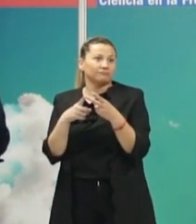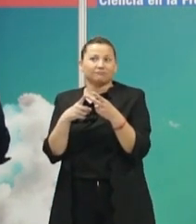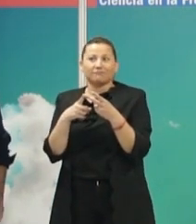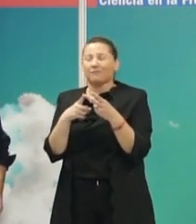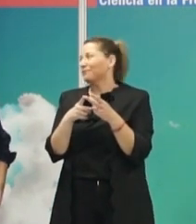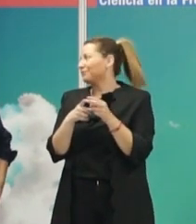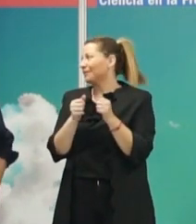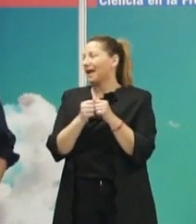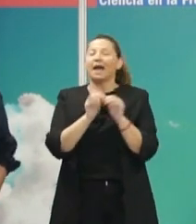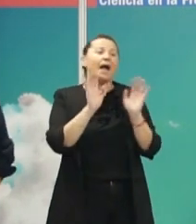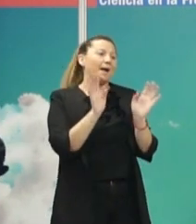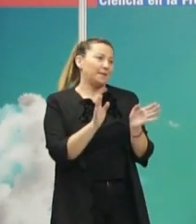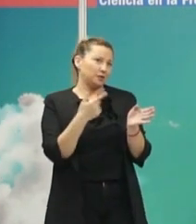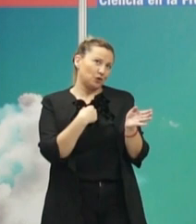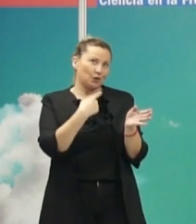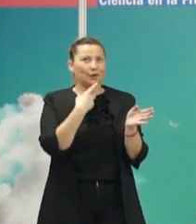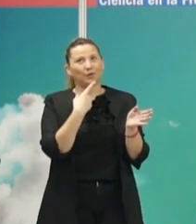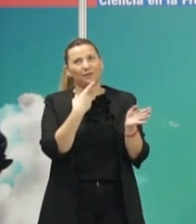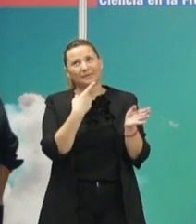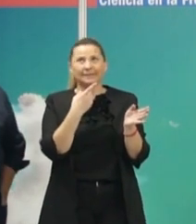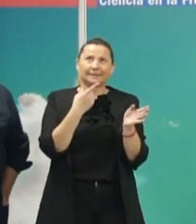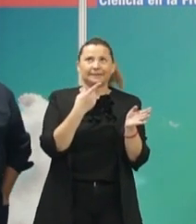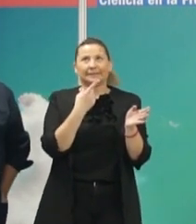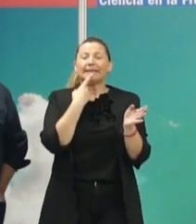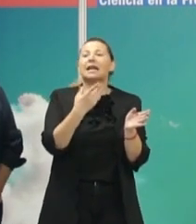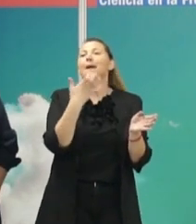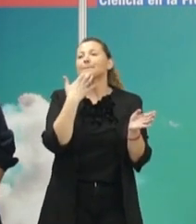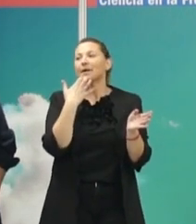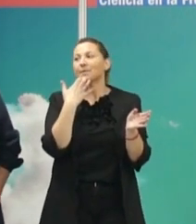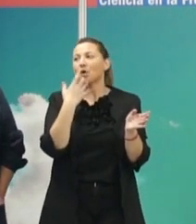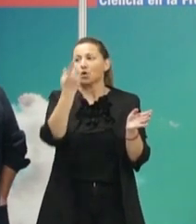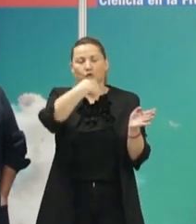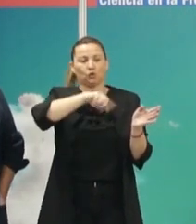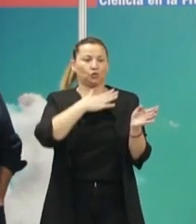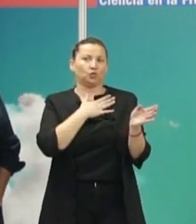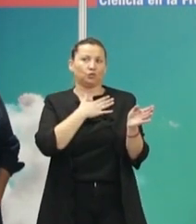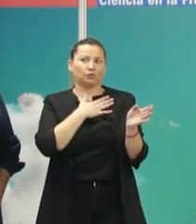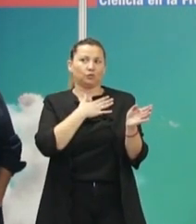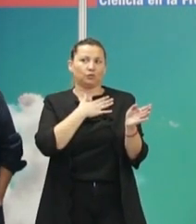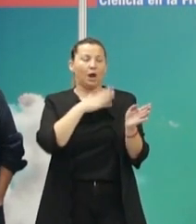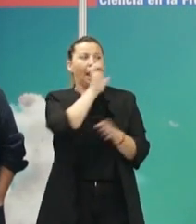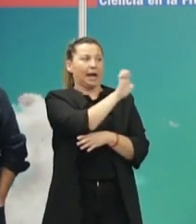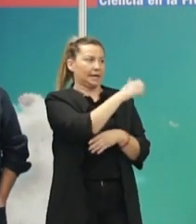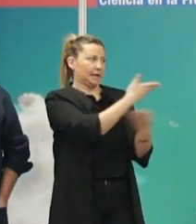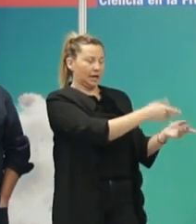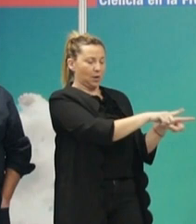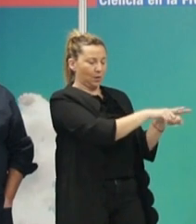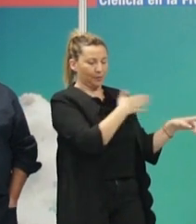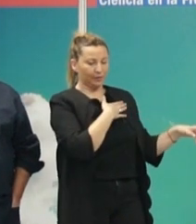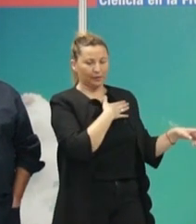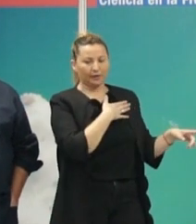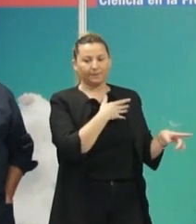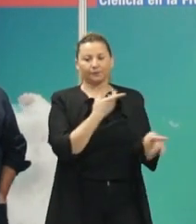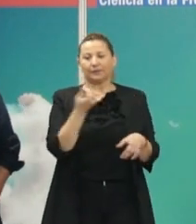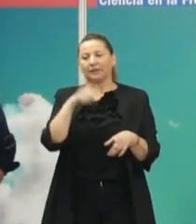Yo no diría tanto por ahí, sino que nosotros ahora, yo creo que a Enrique le pasa lo mismo, a mucha de la gente que